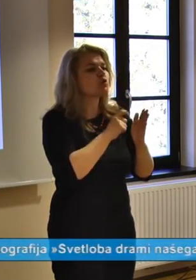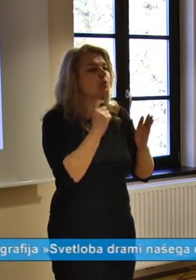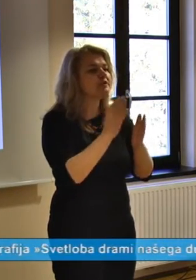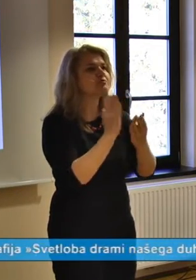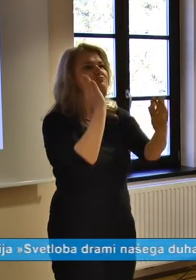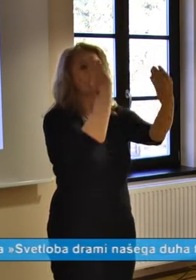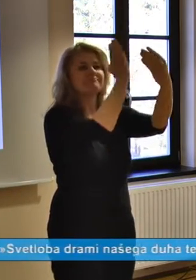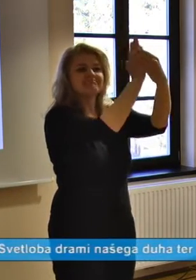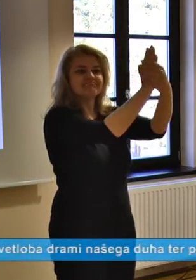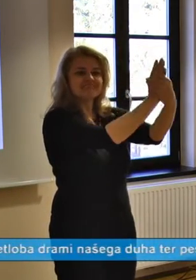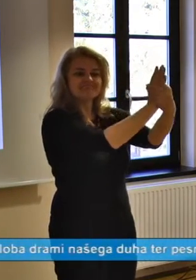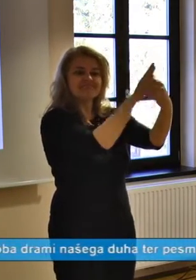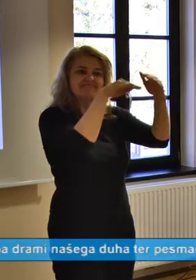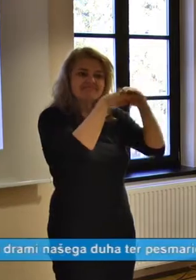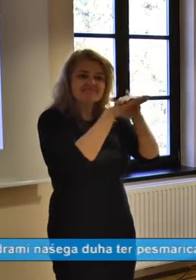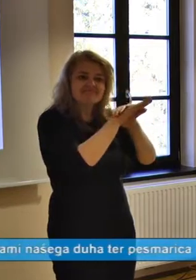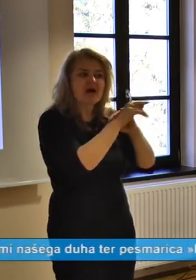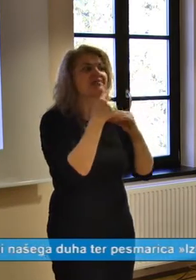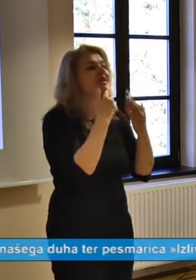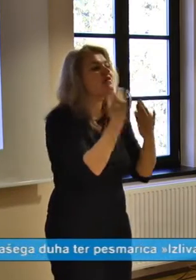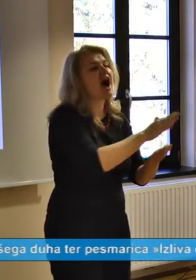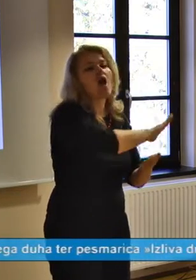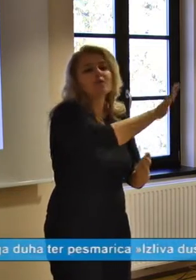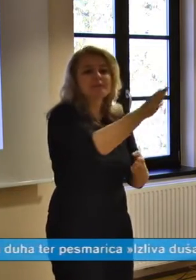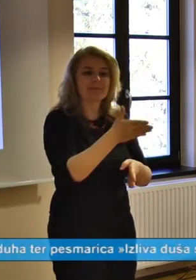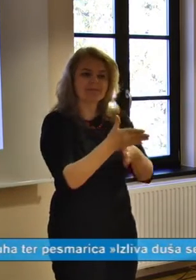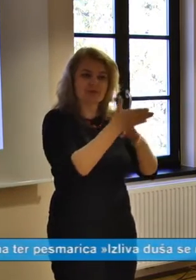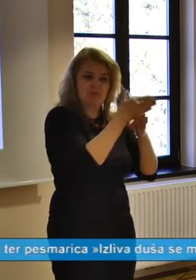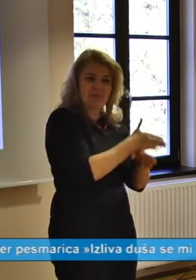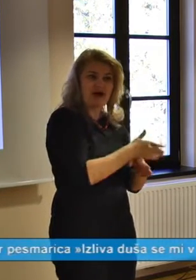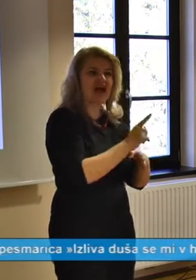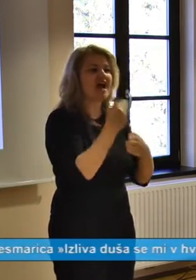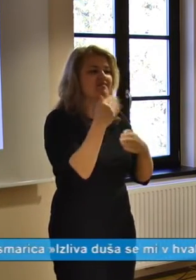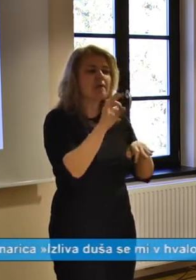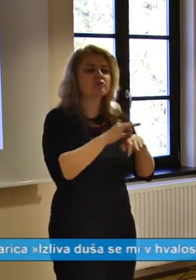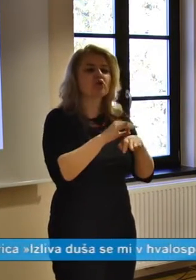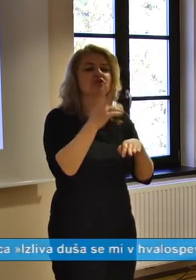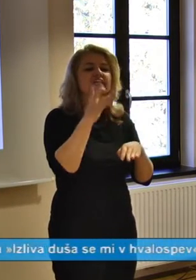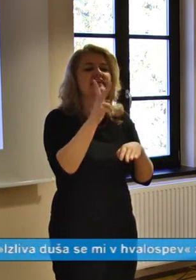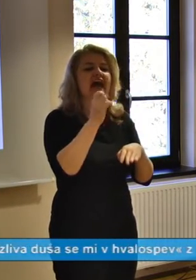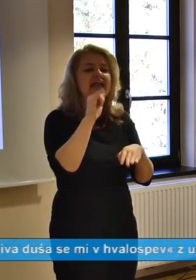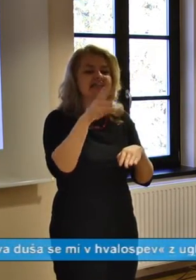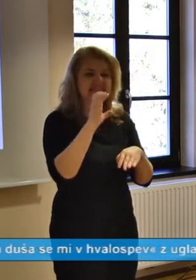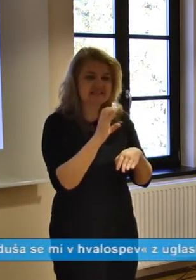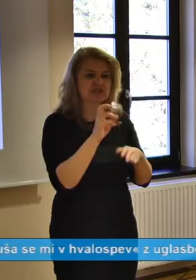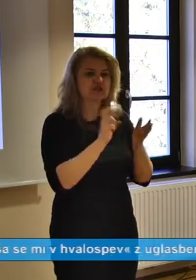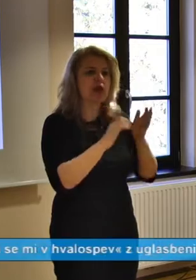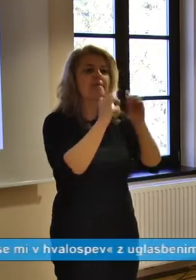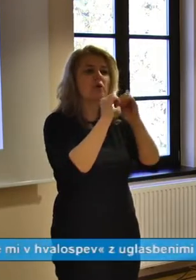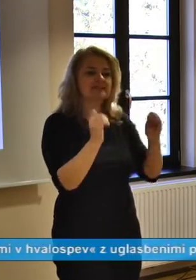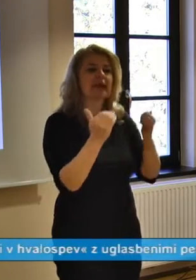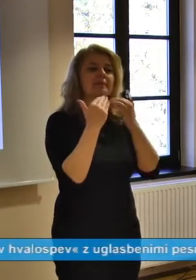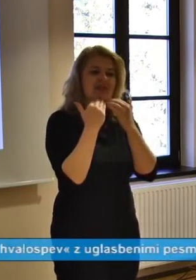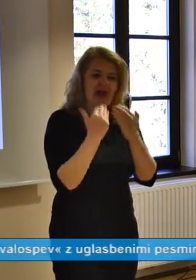In, kot sem dejal, hvala lepa vsem, ki ste pomagali. Hvala gospod, dr. Slavo Krenc, pa še posebna